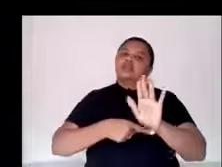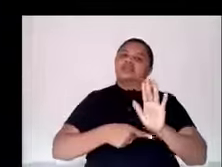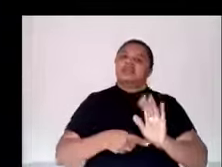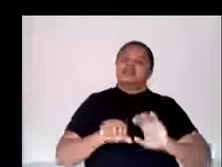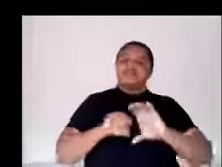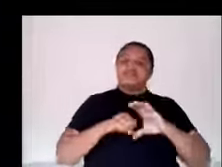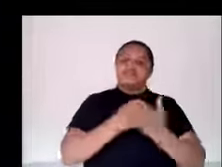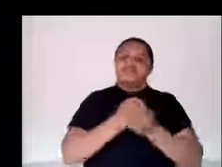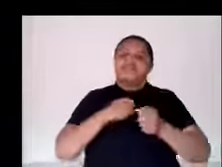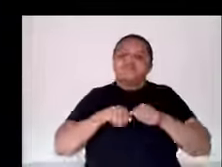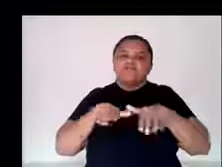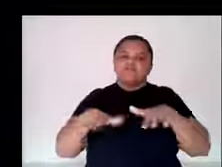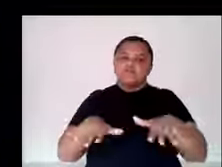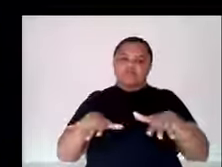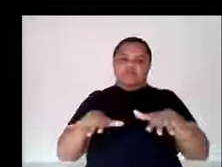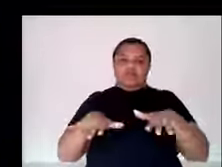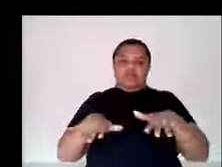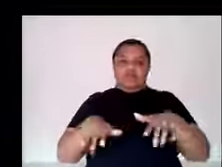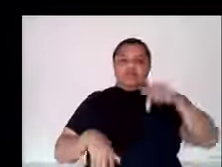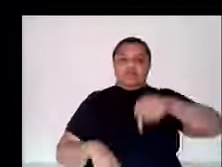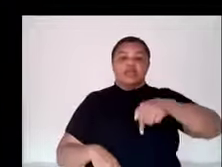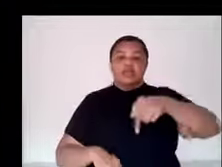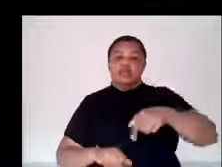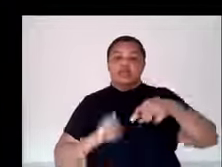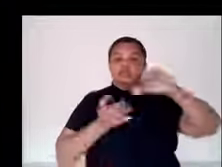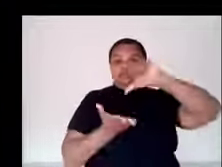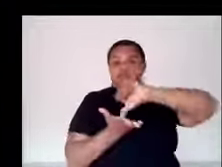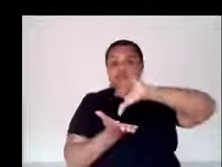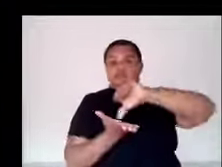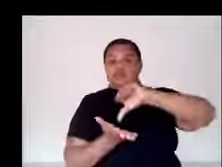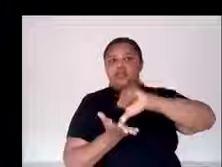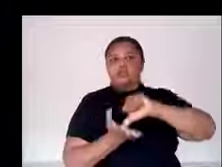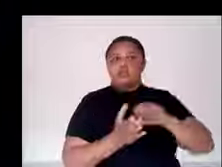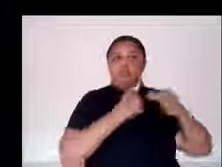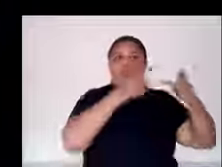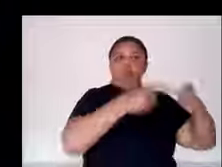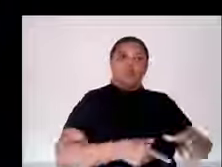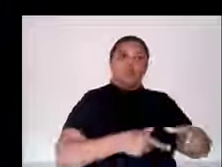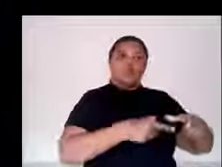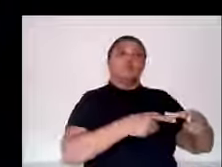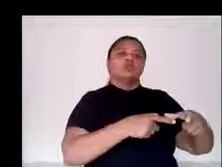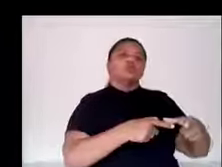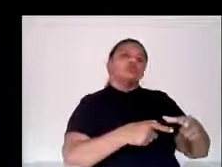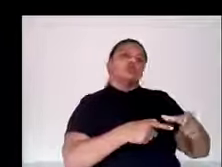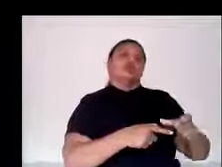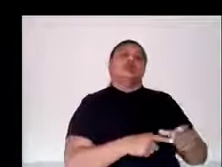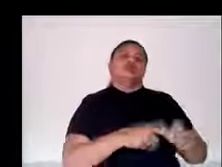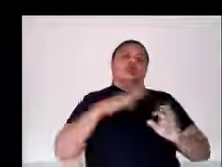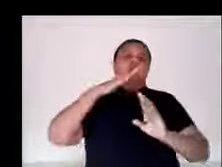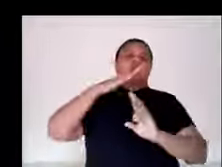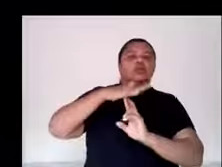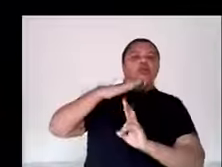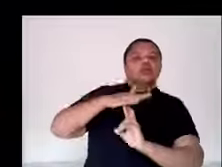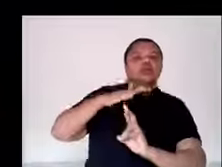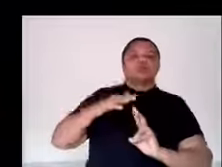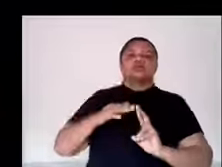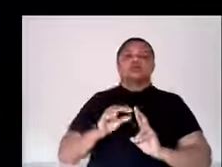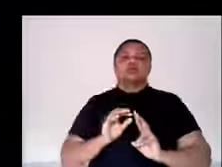trabalhado com a fabricação de máscaras de acrílico para fornecer EPIs para os